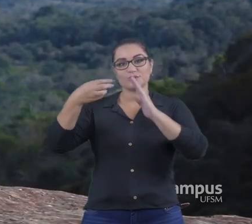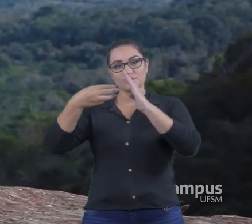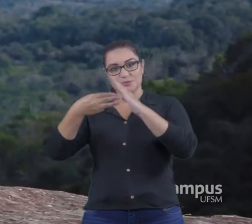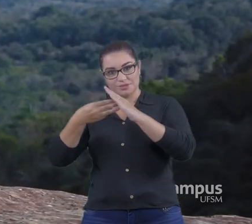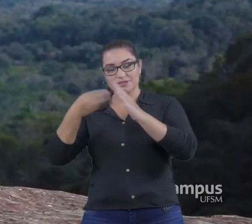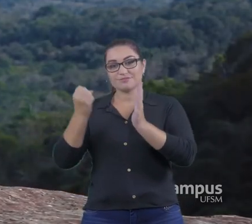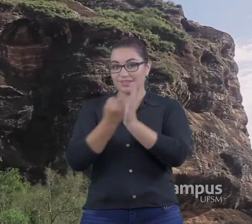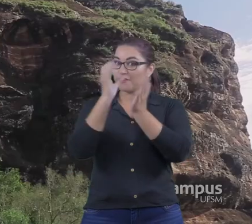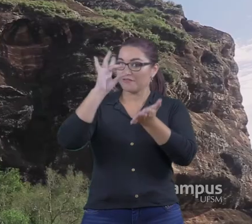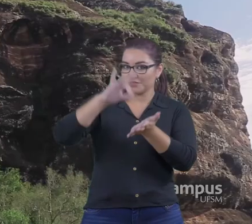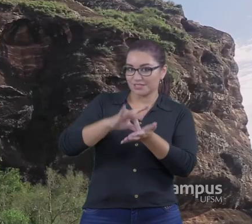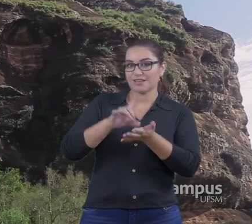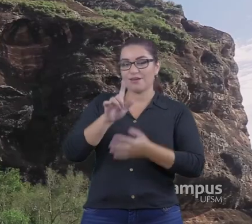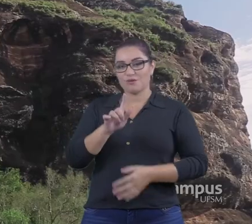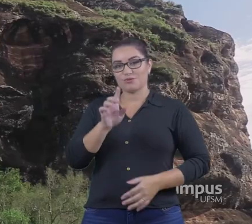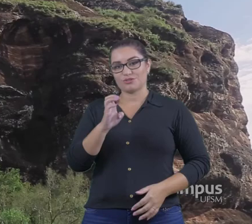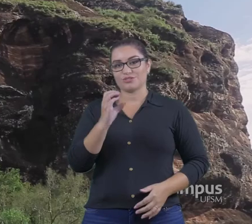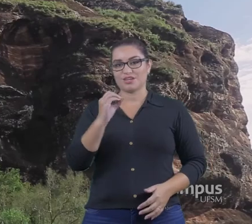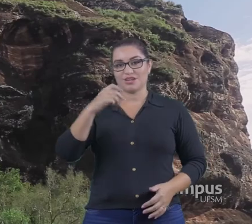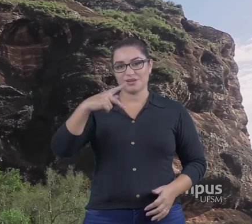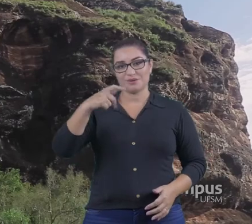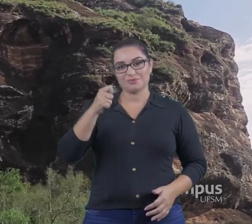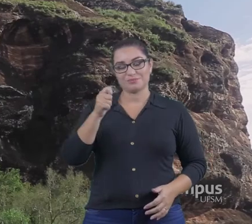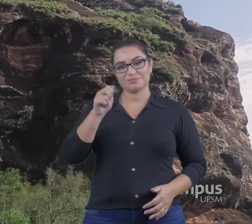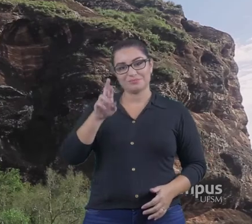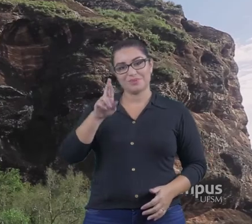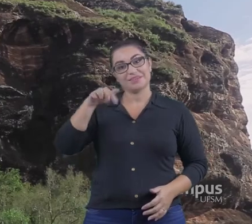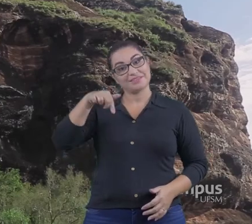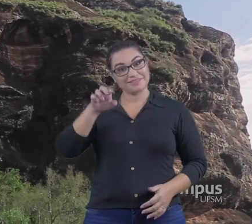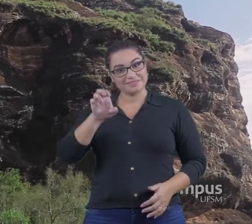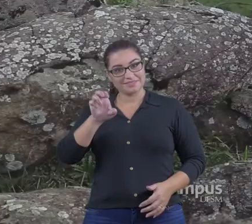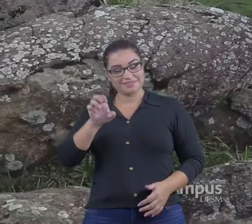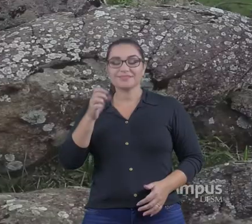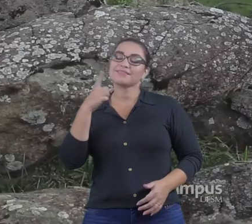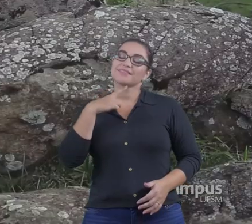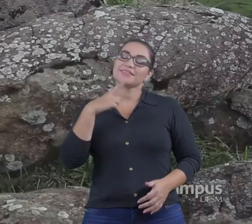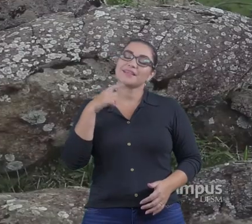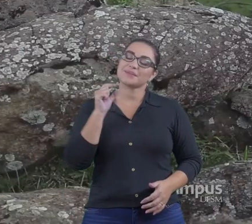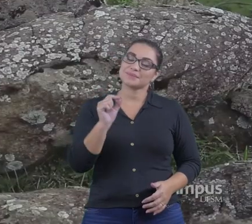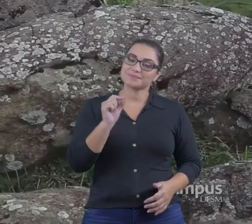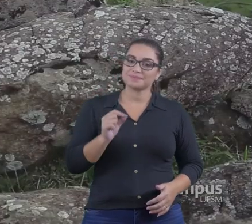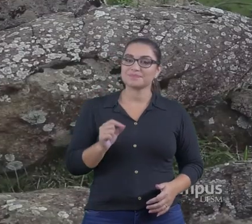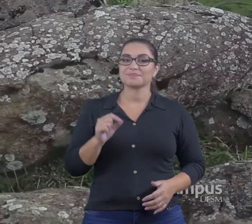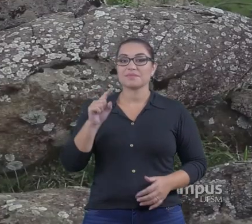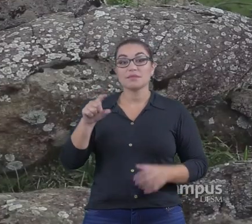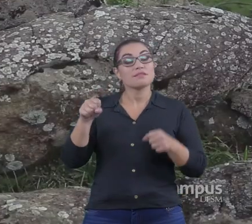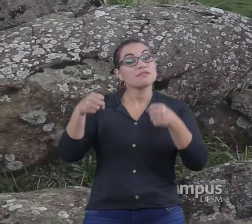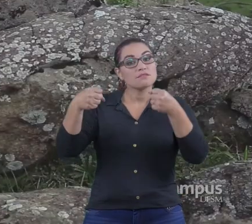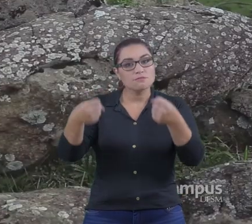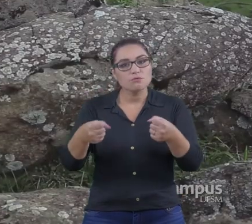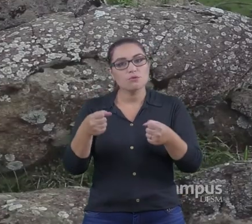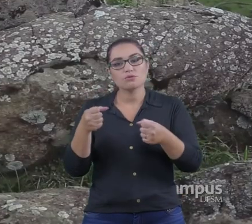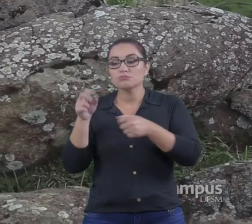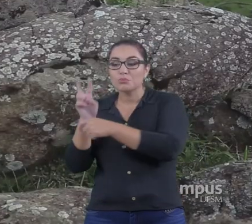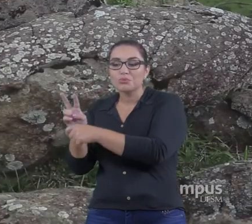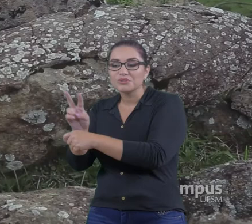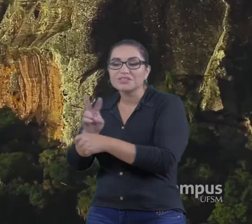esforços Importantes Ele diz respeito A proteção Da natureza Conservação Da natureza